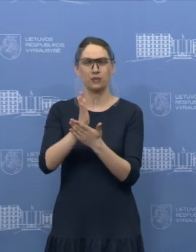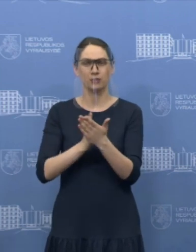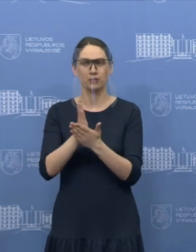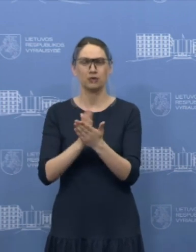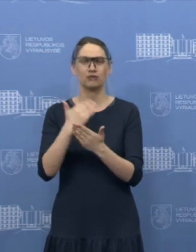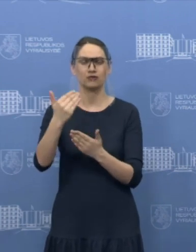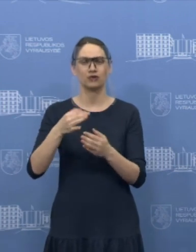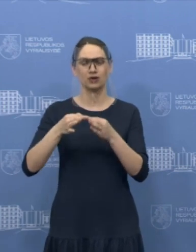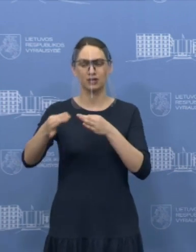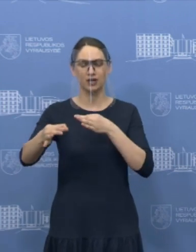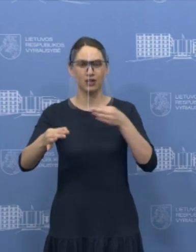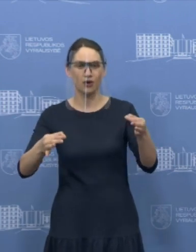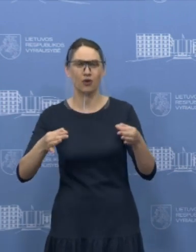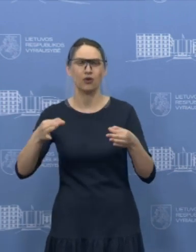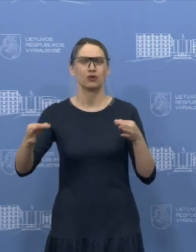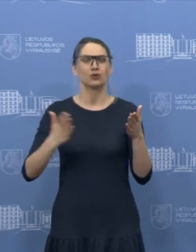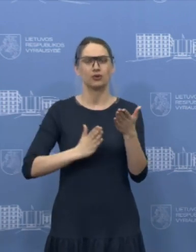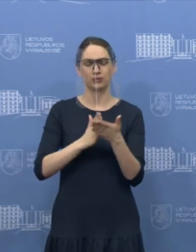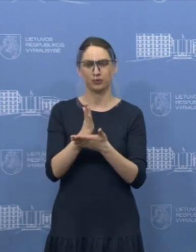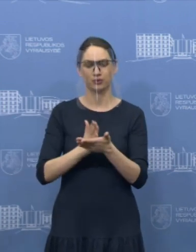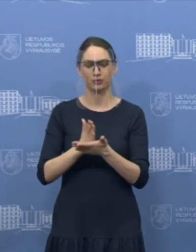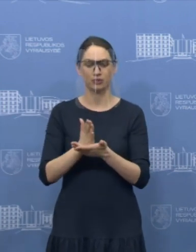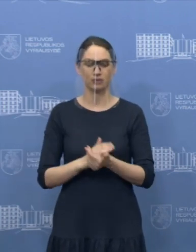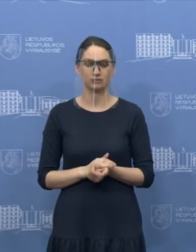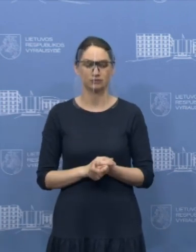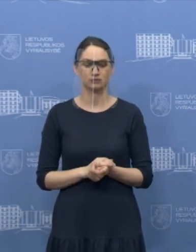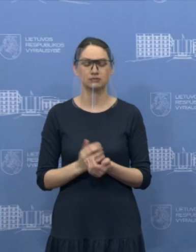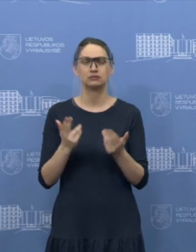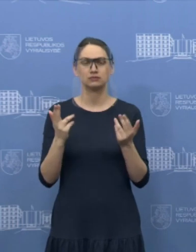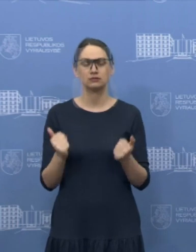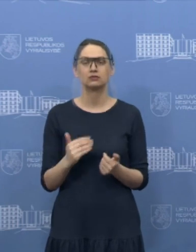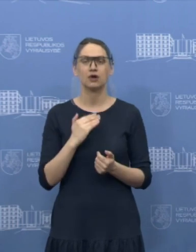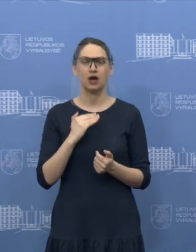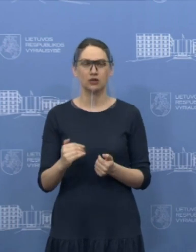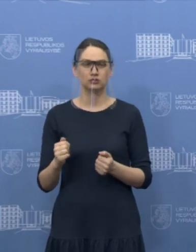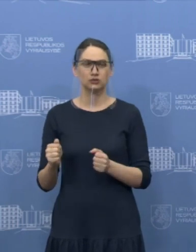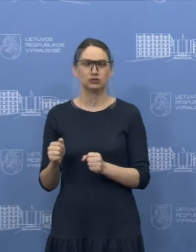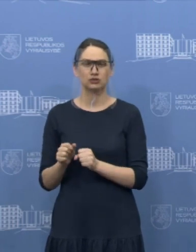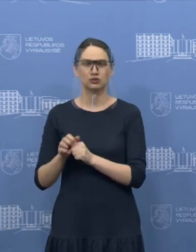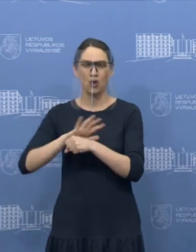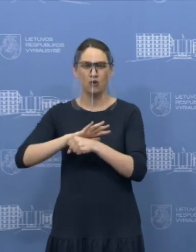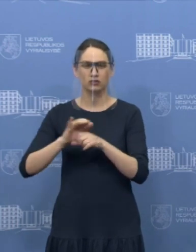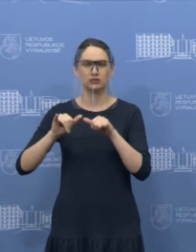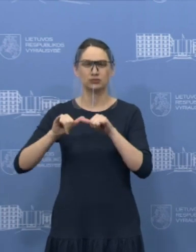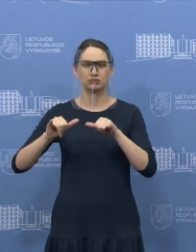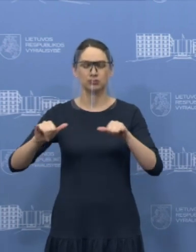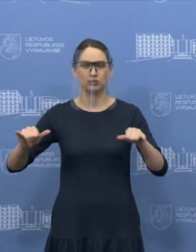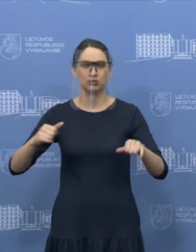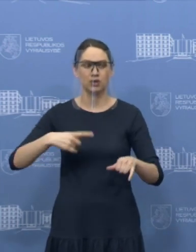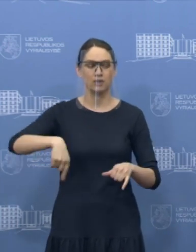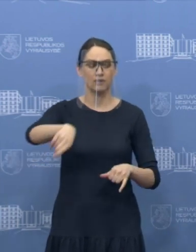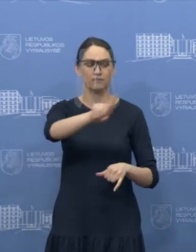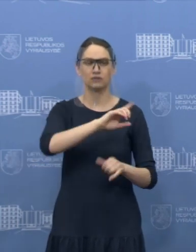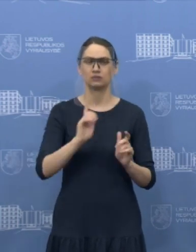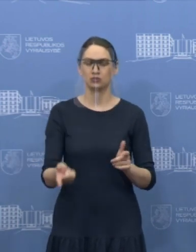mes turime iš rajonų, turime iš savivaldybių. Tai be abejo koronavirusas ir jo aplitimo pasiekoje kiliai iš ūkiai yra didžiulis